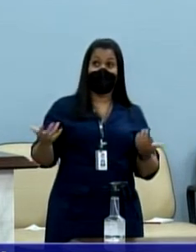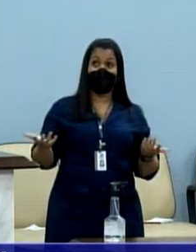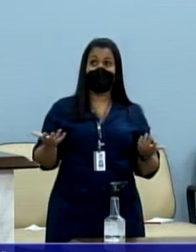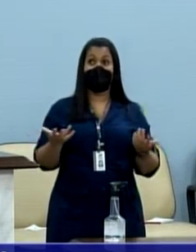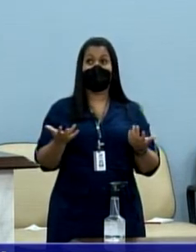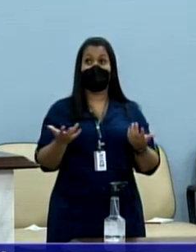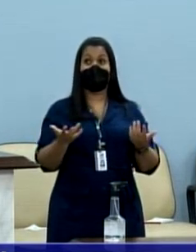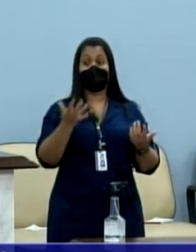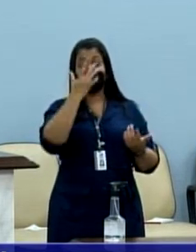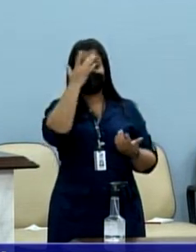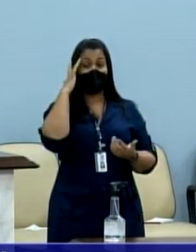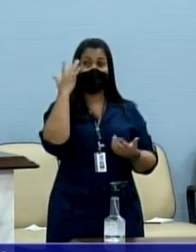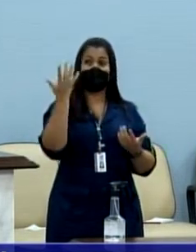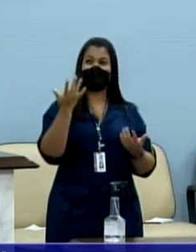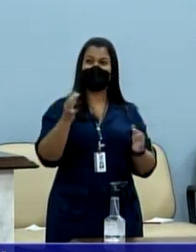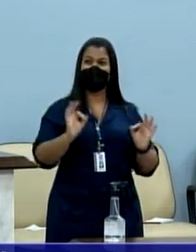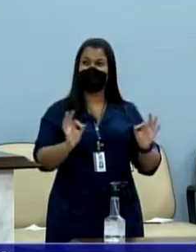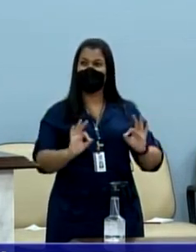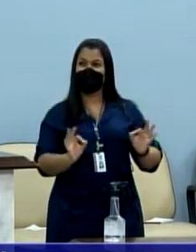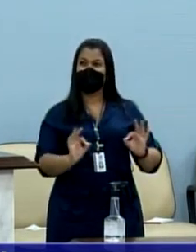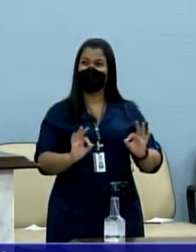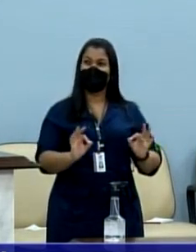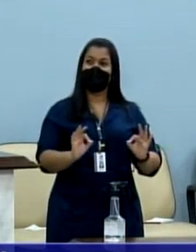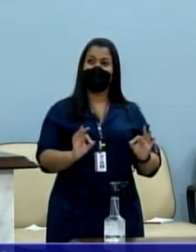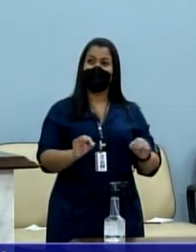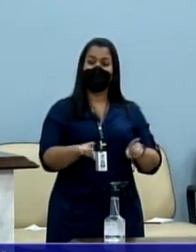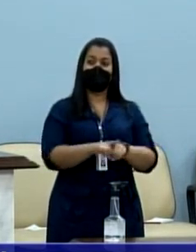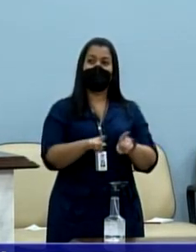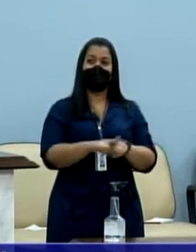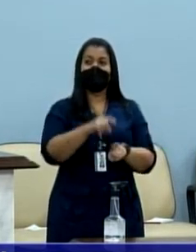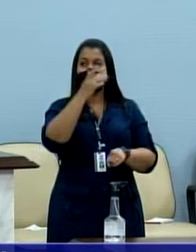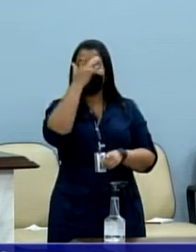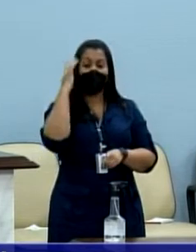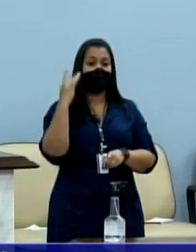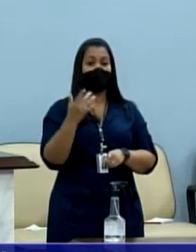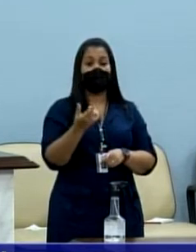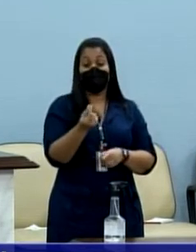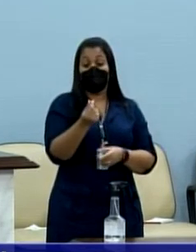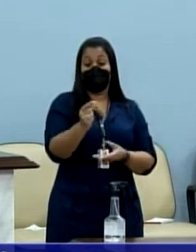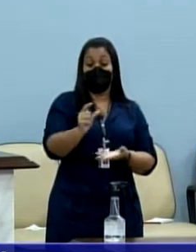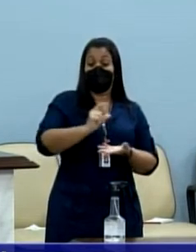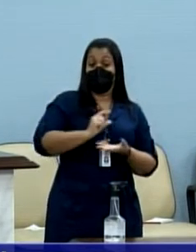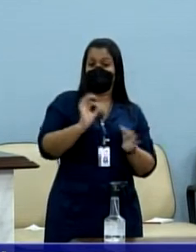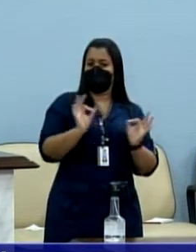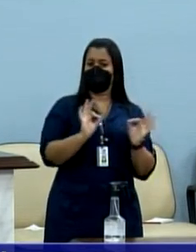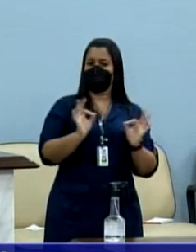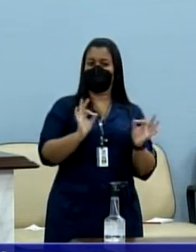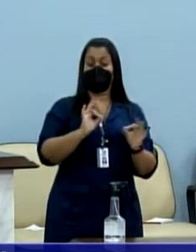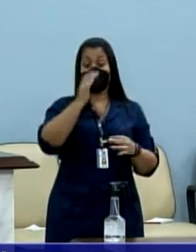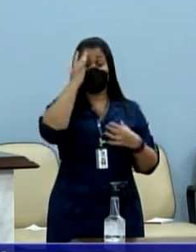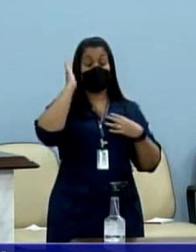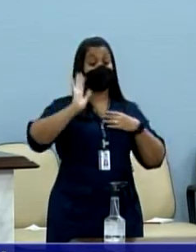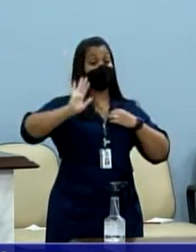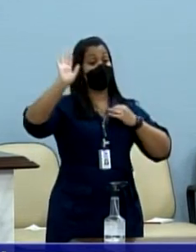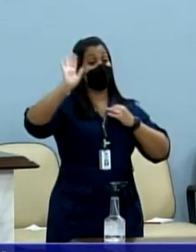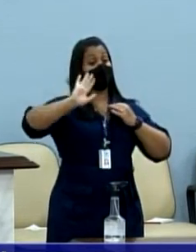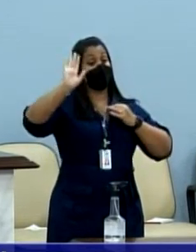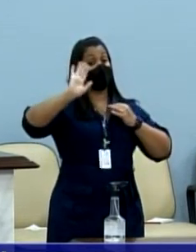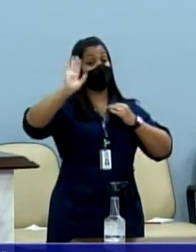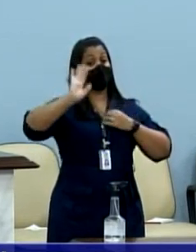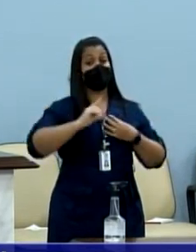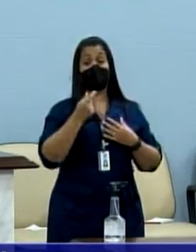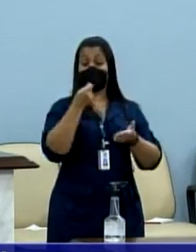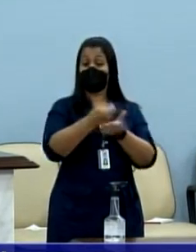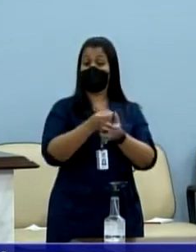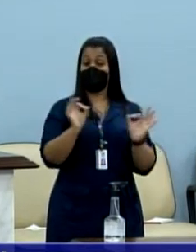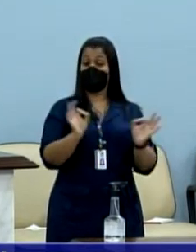com funcionários, e ninguém vai receber nenhum real. Os cargos serão voluntários, não remunerados.